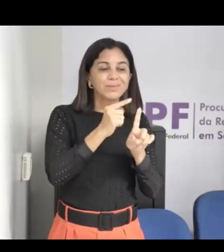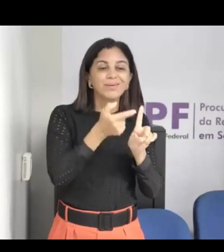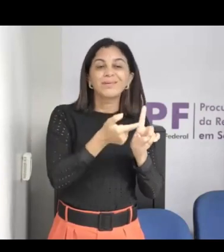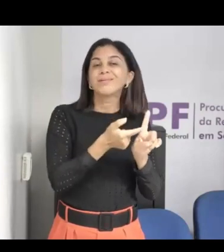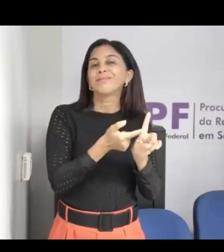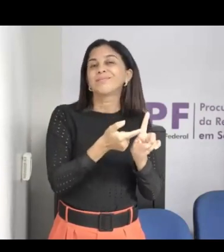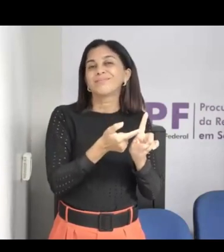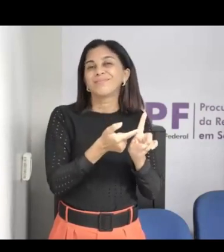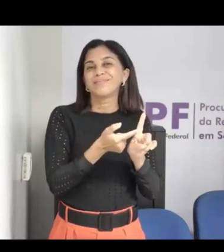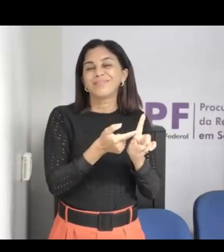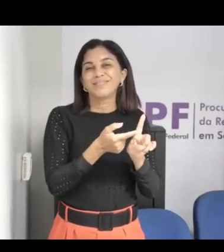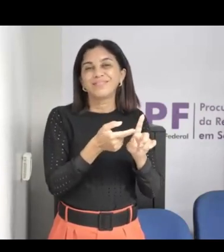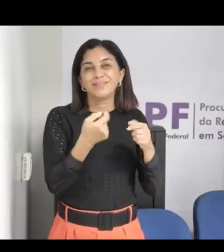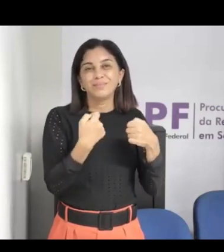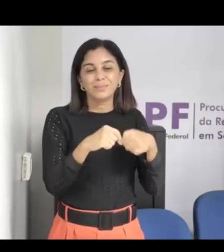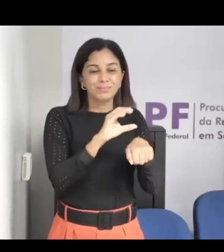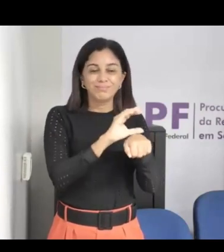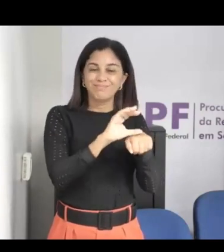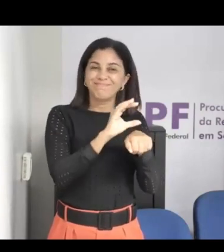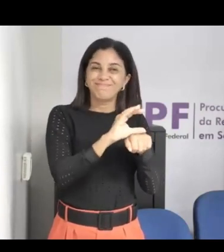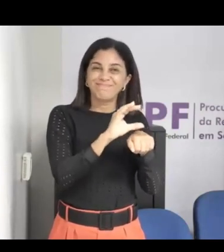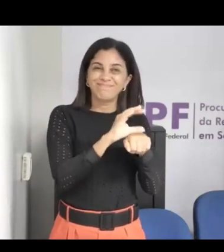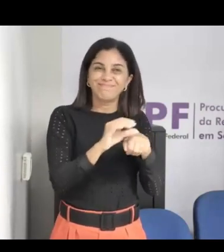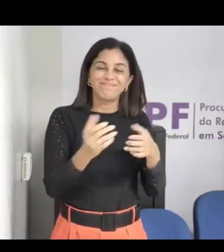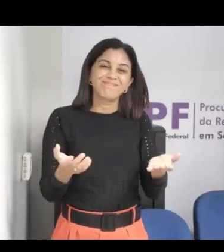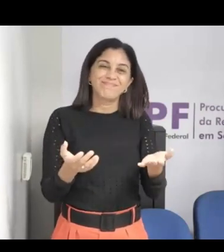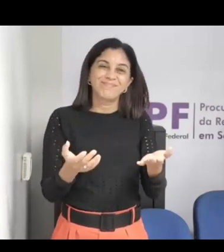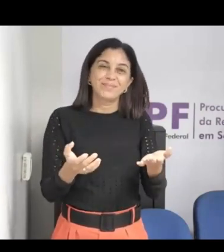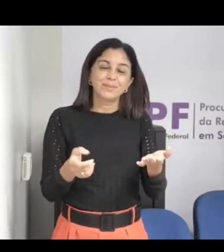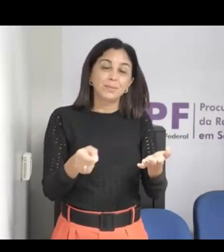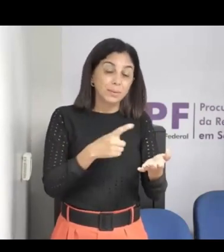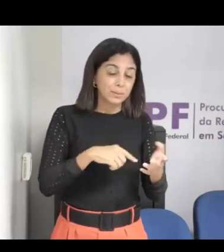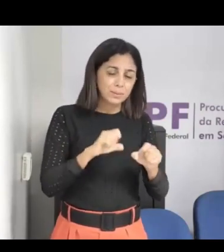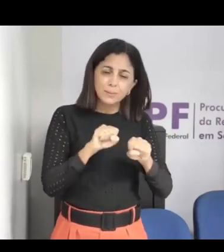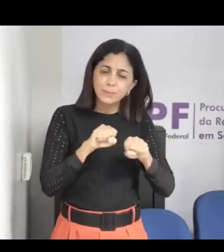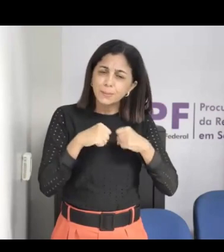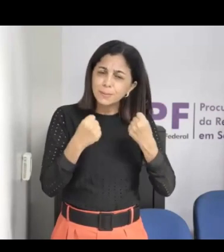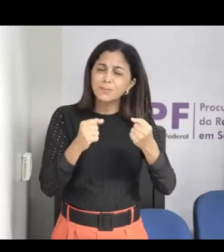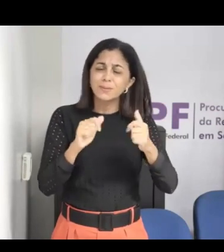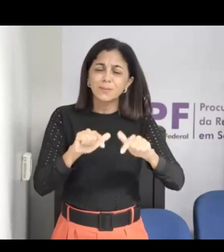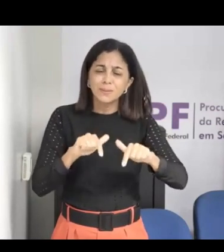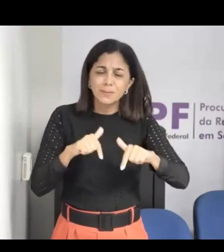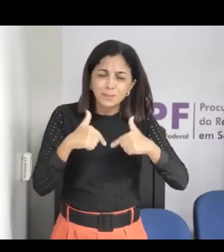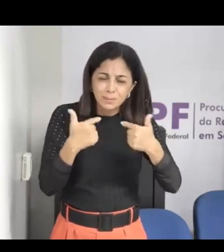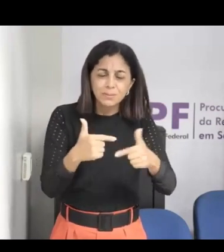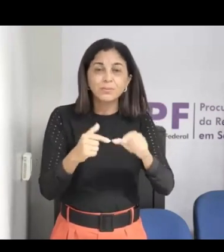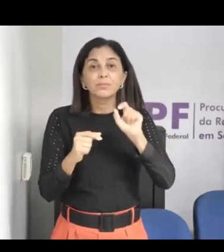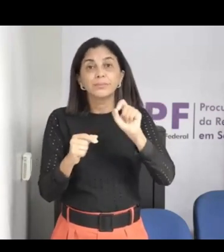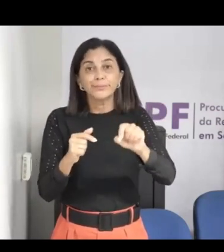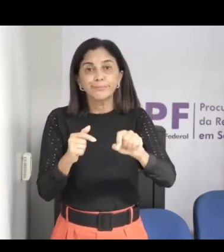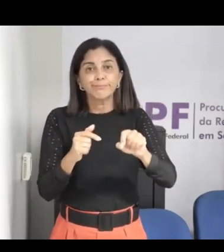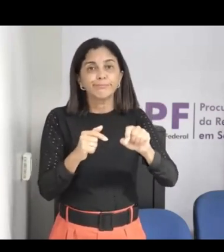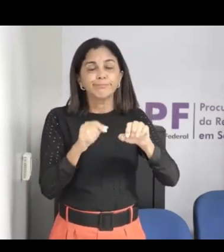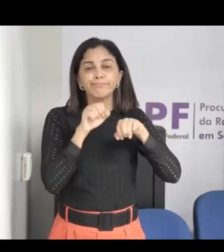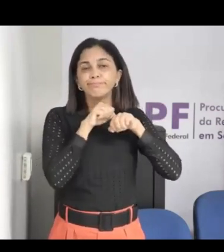medida que a gente consegue transformar nosso trabalho em política pública é que a gente consegue ampliar um pouco mais o alcance, né.